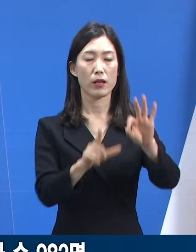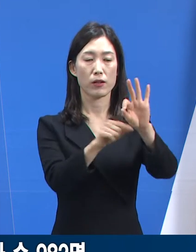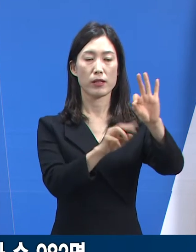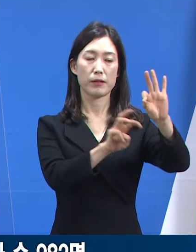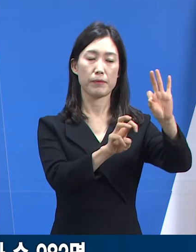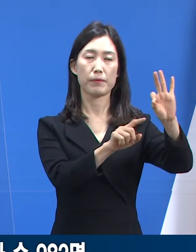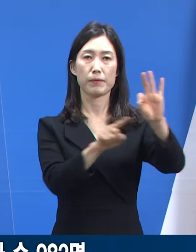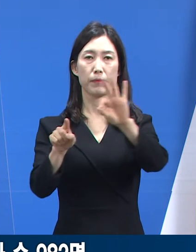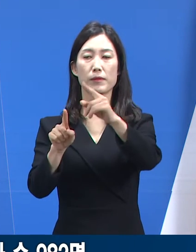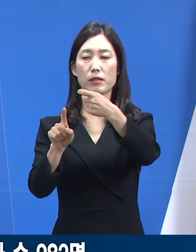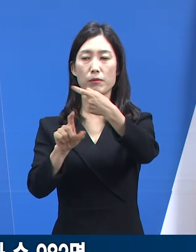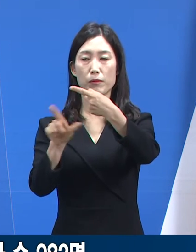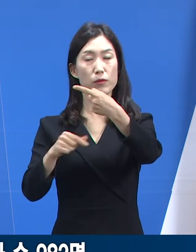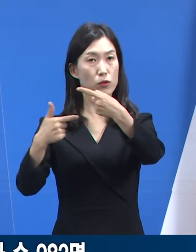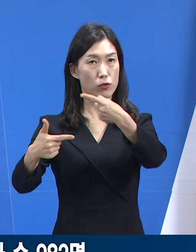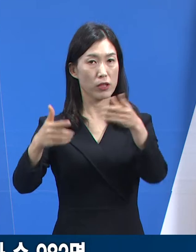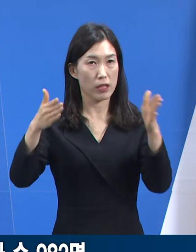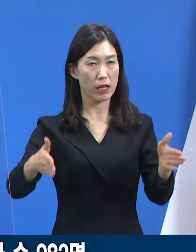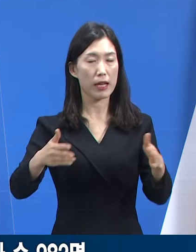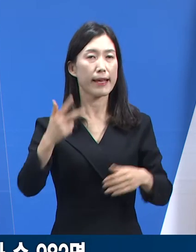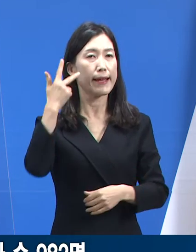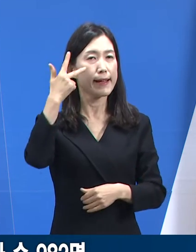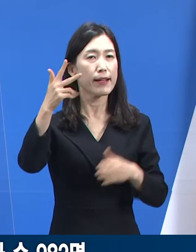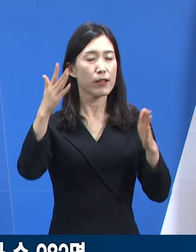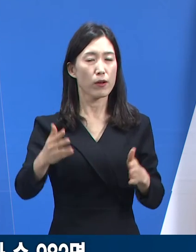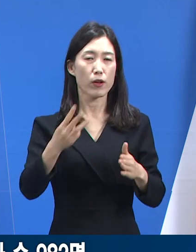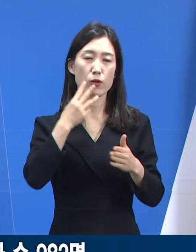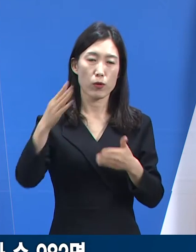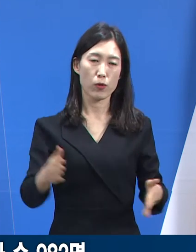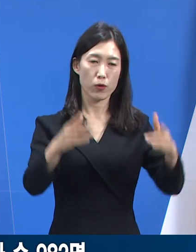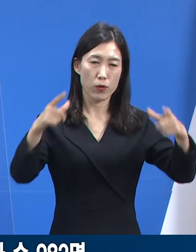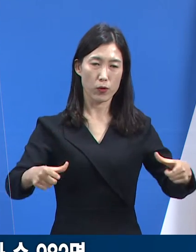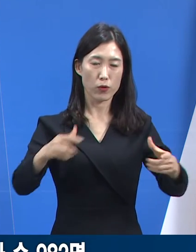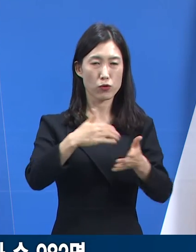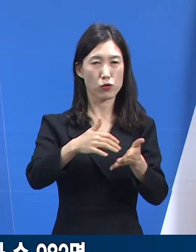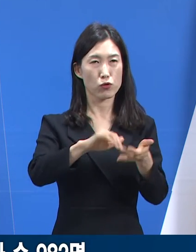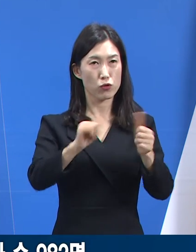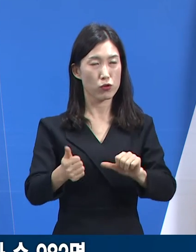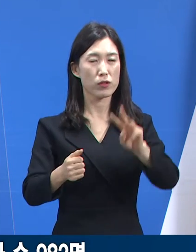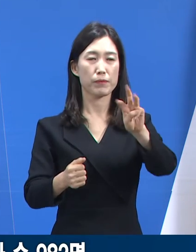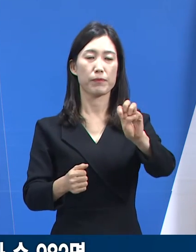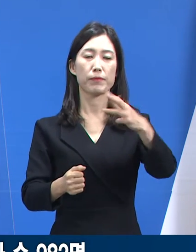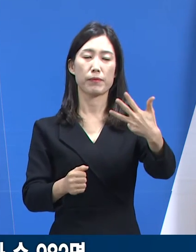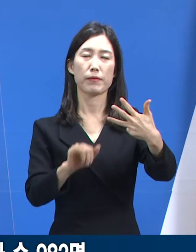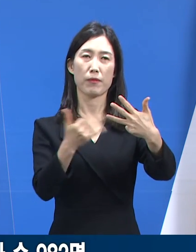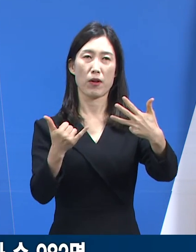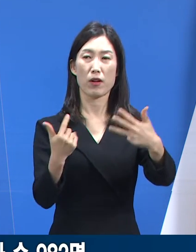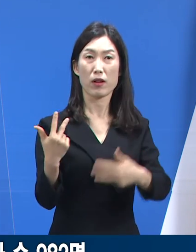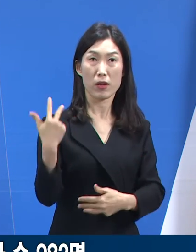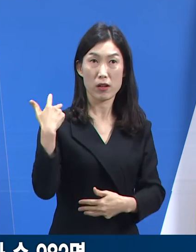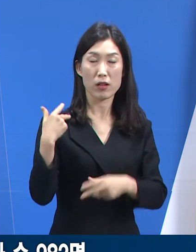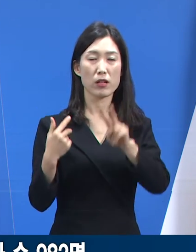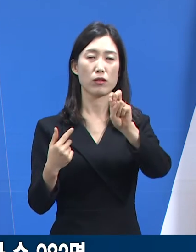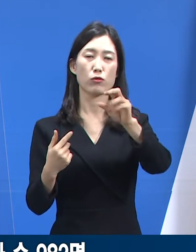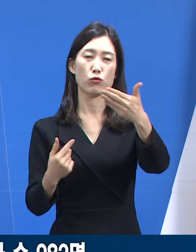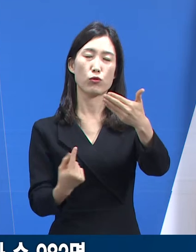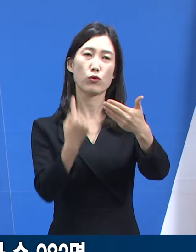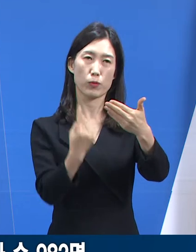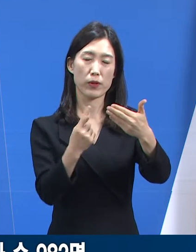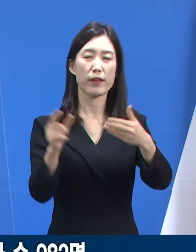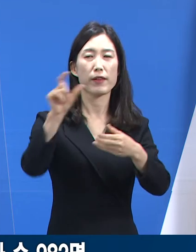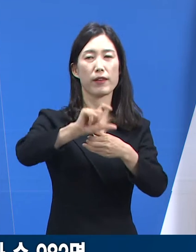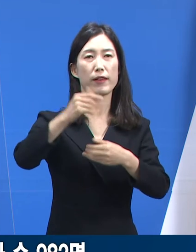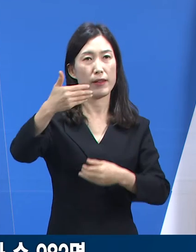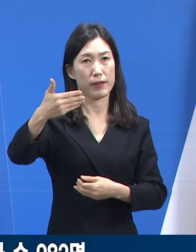31일부터 11월 6일까지 한 주간 도내 사망자는 38명으로 전주 29명 대비 9명